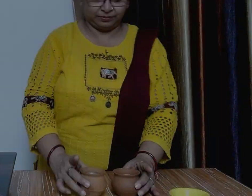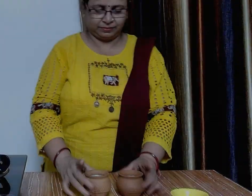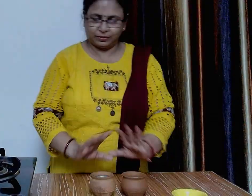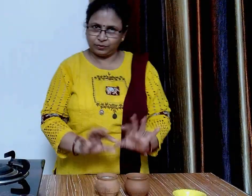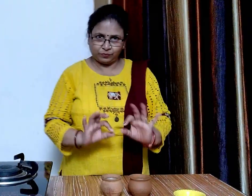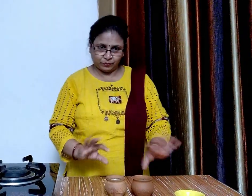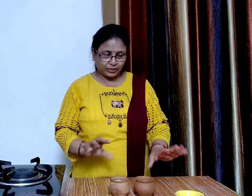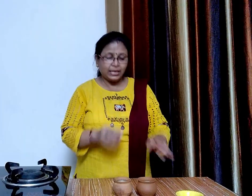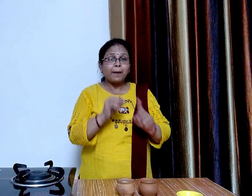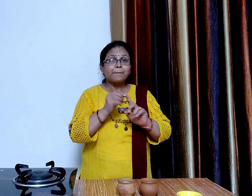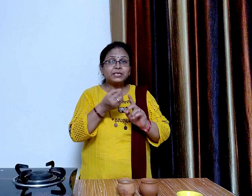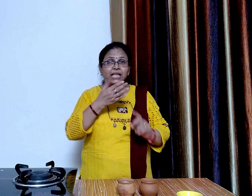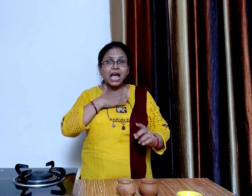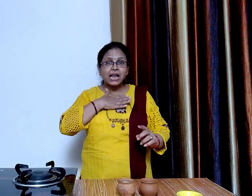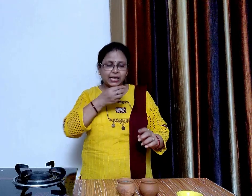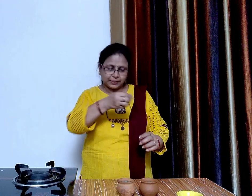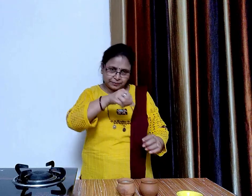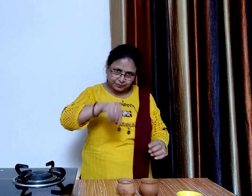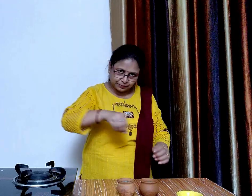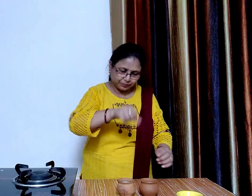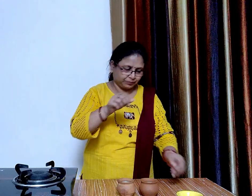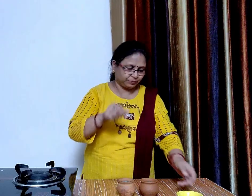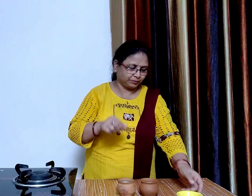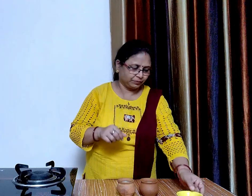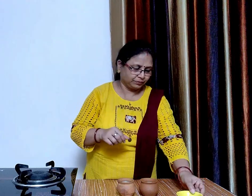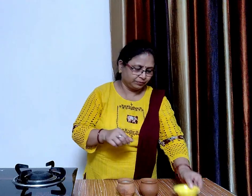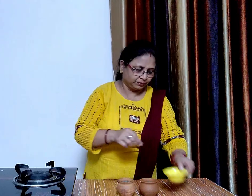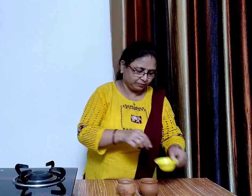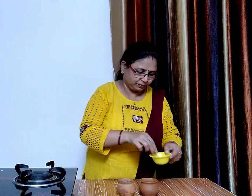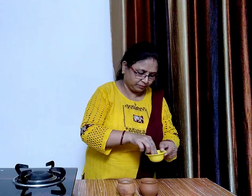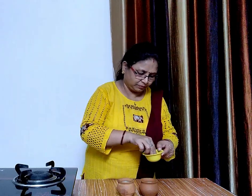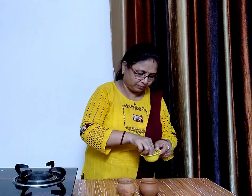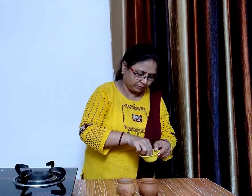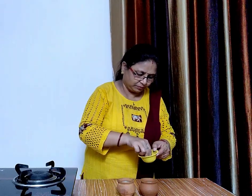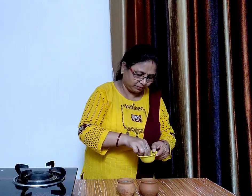मटकी के कुलफी तयार है अब इससे कटे हुए पिस्ते के साथ गारिश कर लेंगे